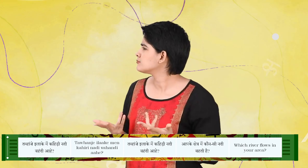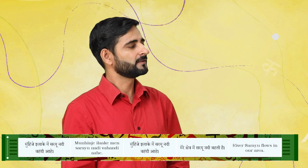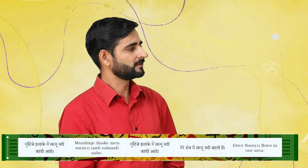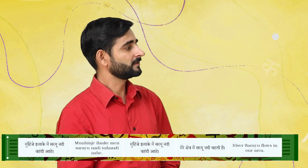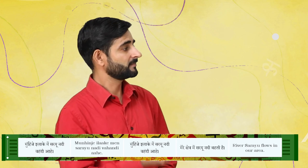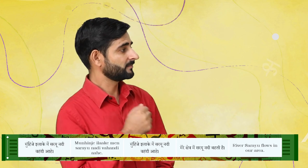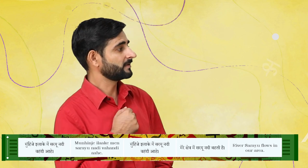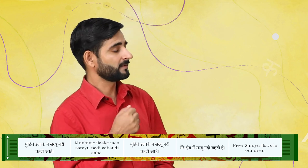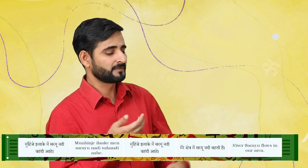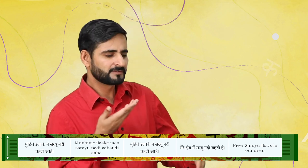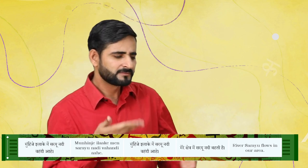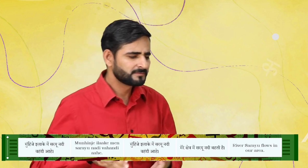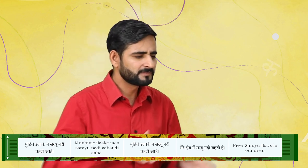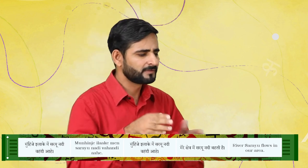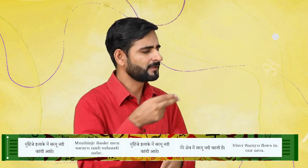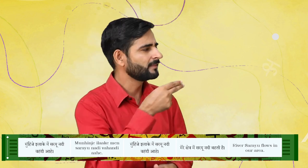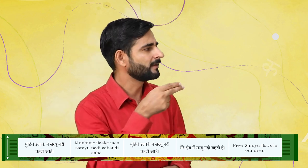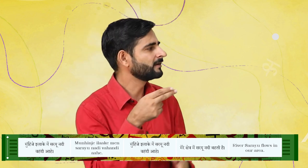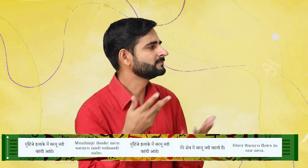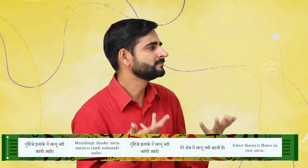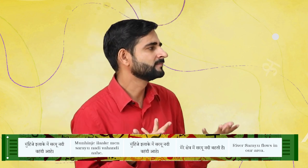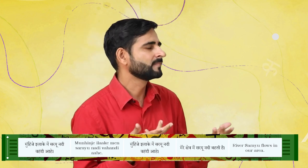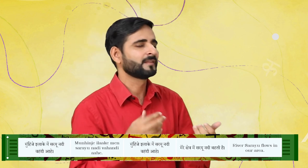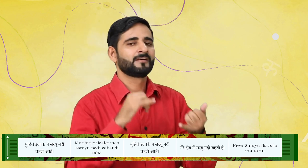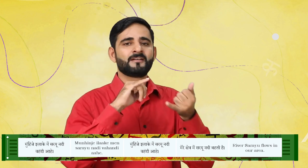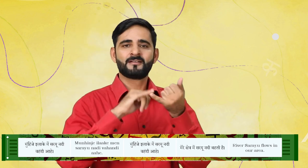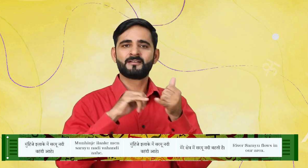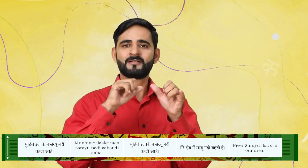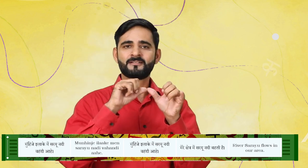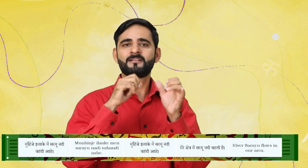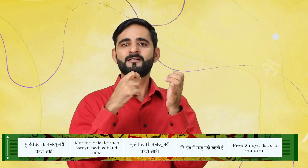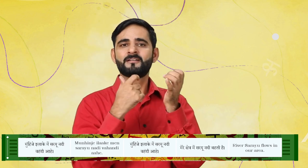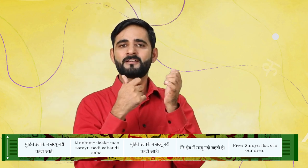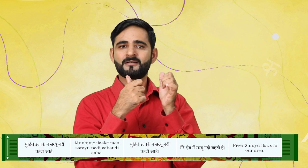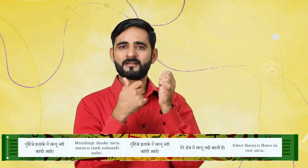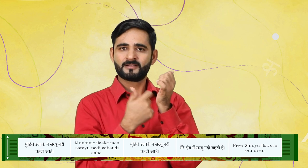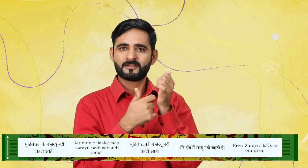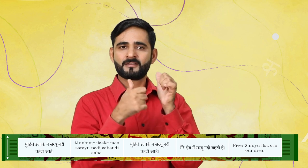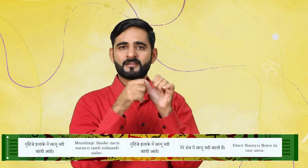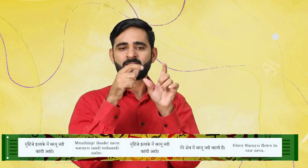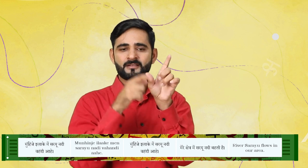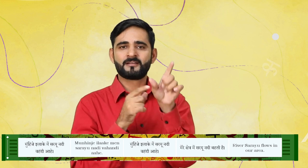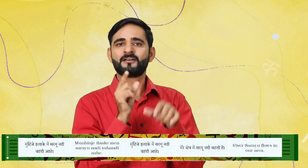मुहिंजे इलाके में सर्यों नदी वहंदी आहे।